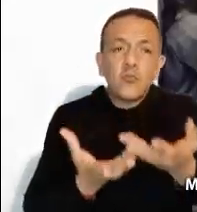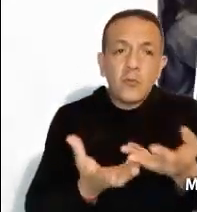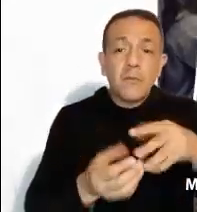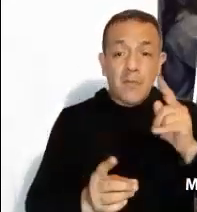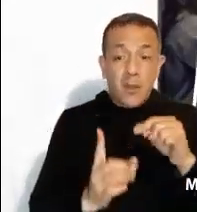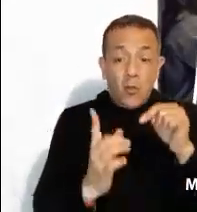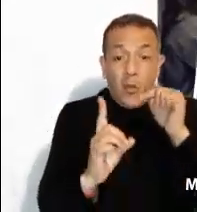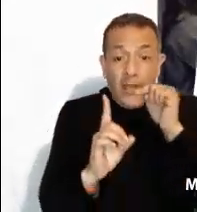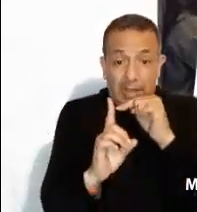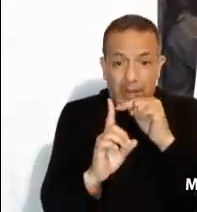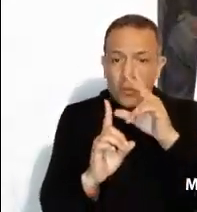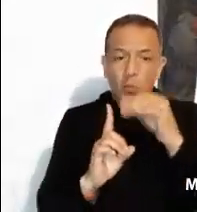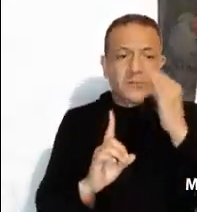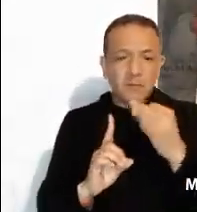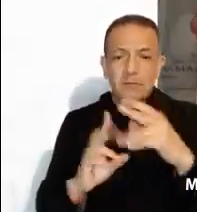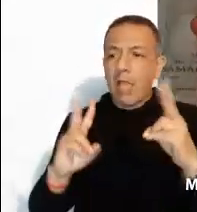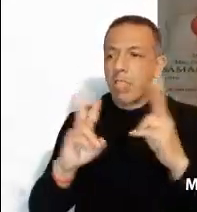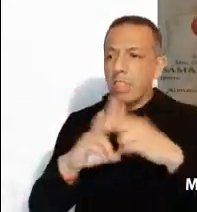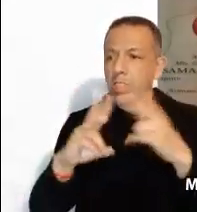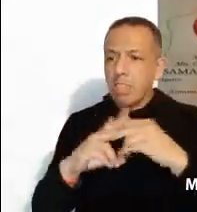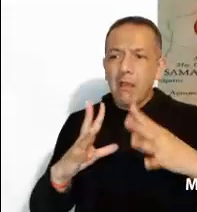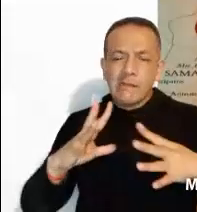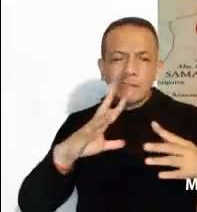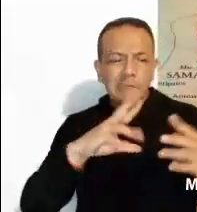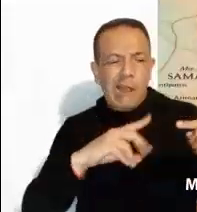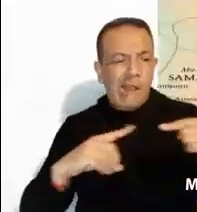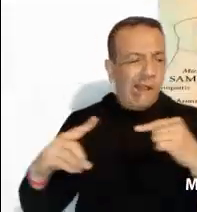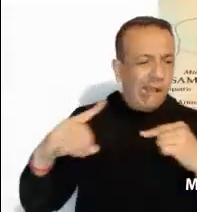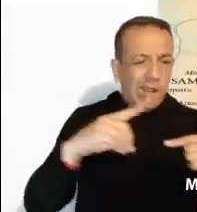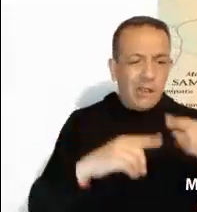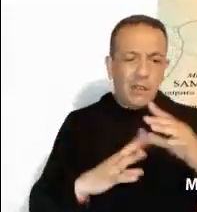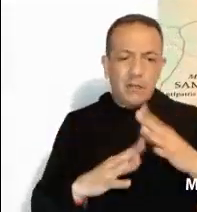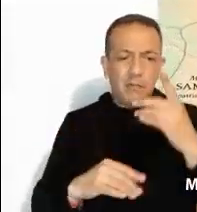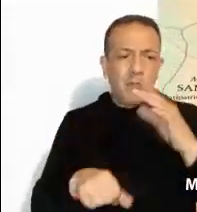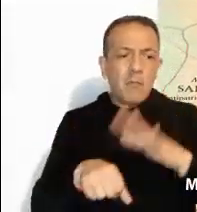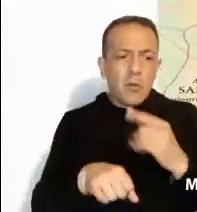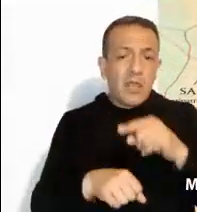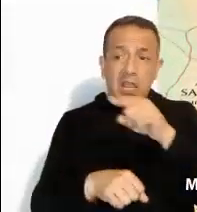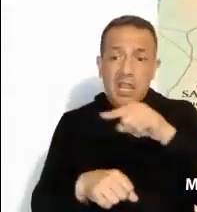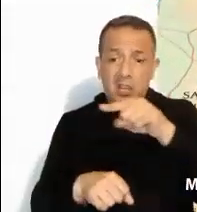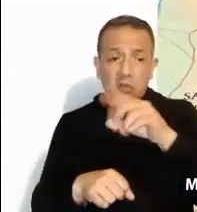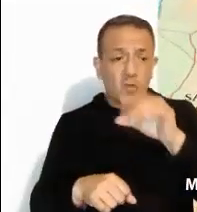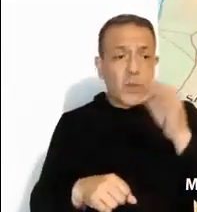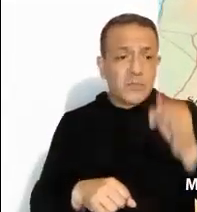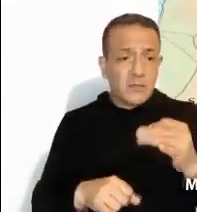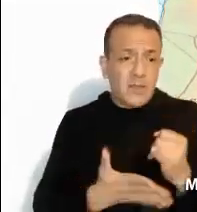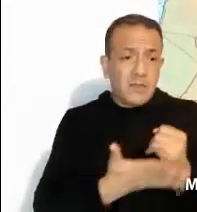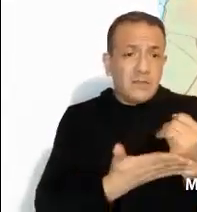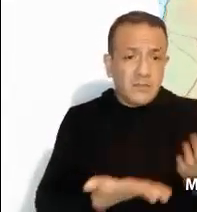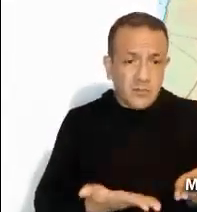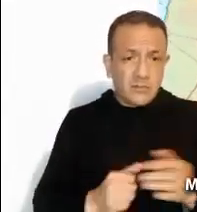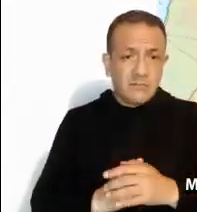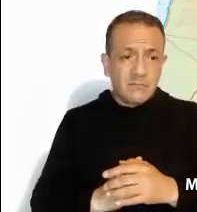pero no está dispuesto a hacer una guerra y a condenar a los que no la aceptan. Estas dos